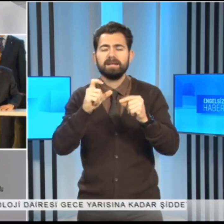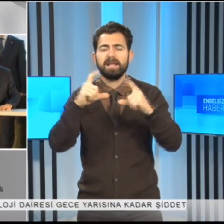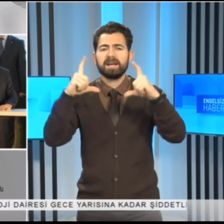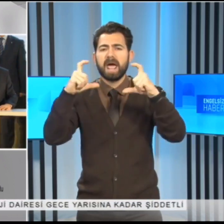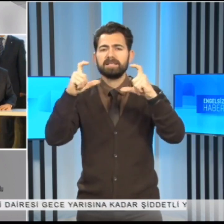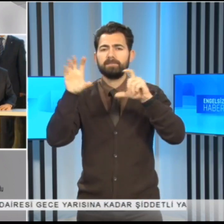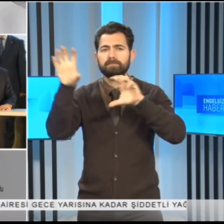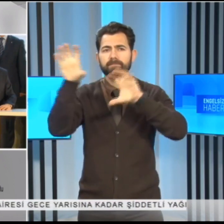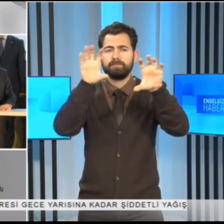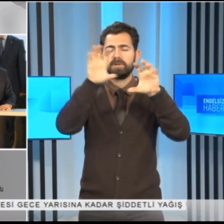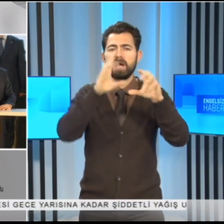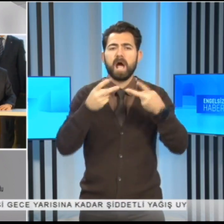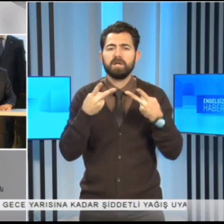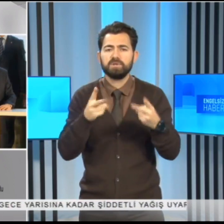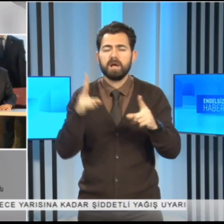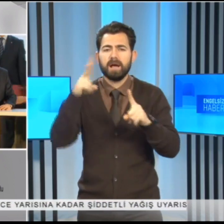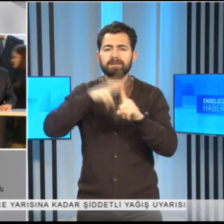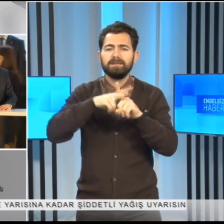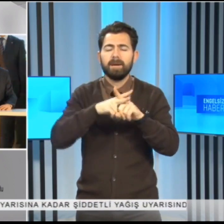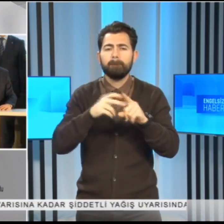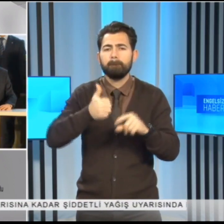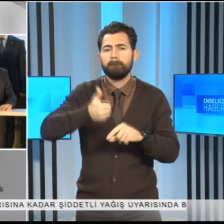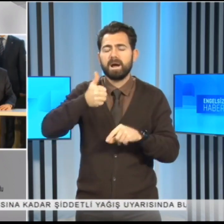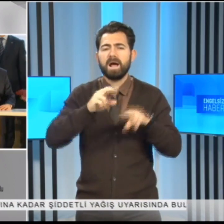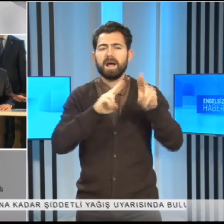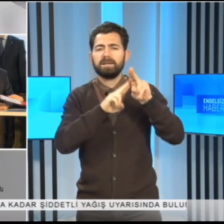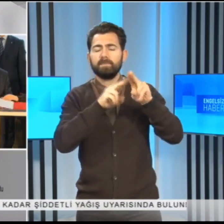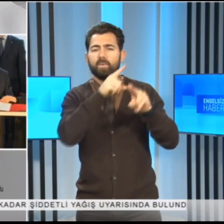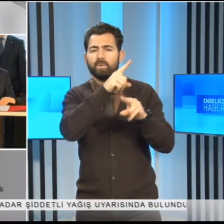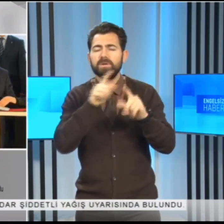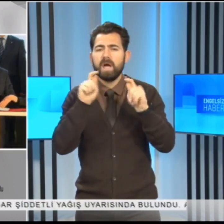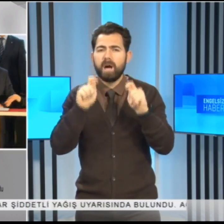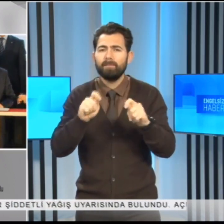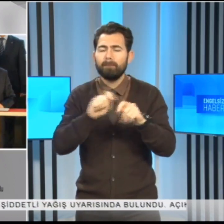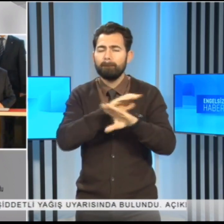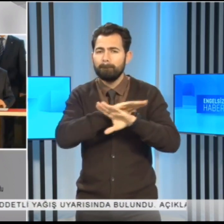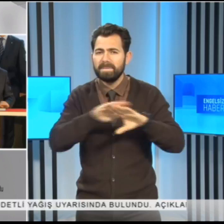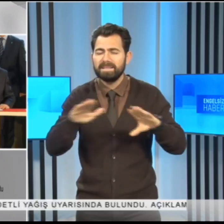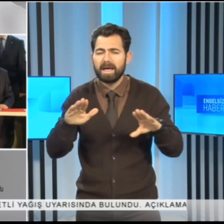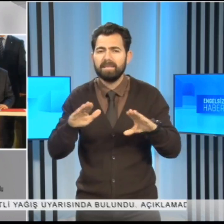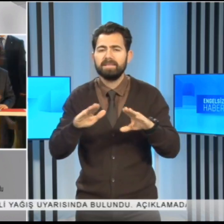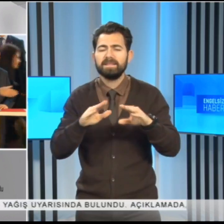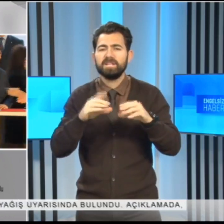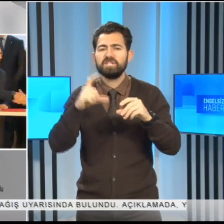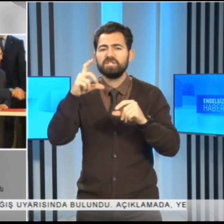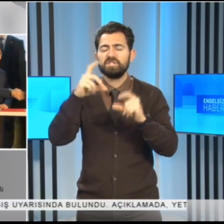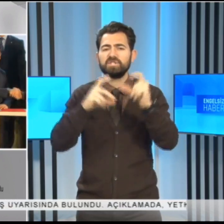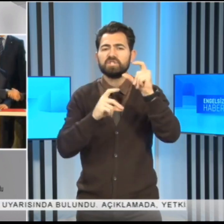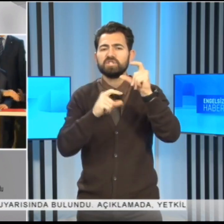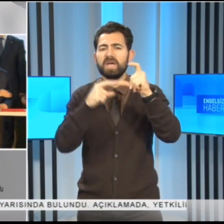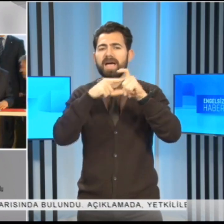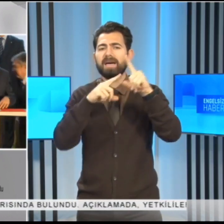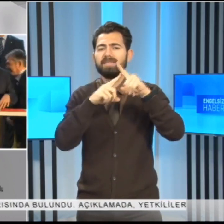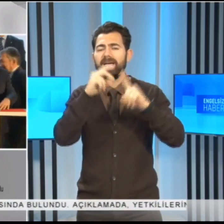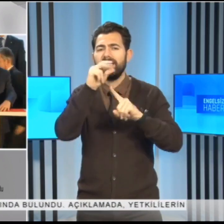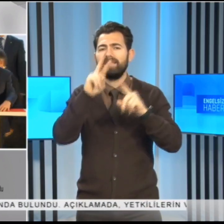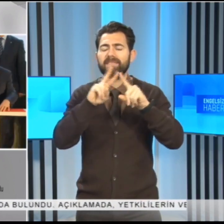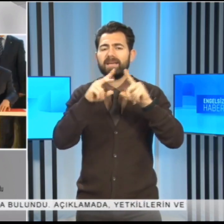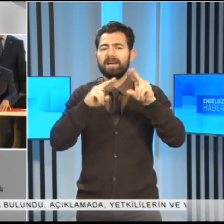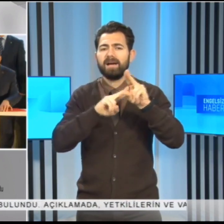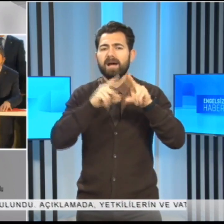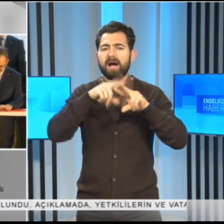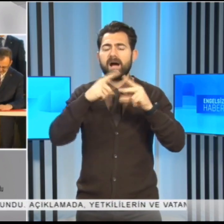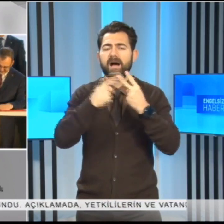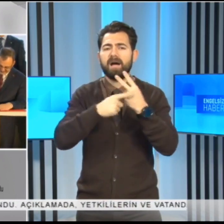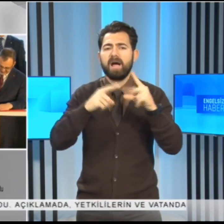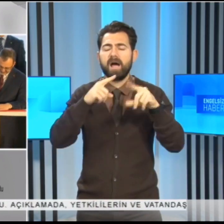Bakan Kasapoğlu, yapımı tamamlanan Çetin Kaya Taksim sahasında da incelemelerde